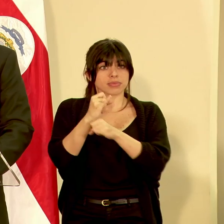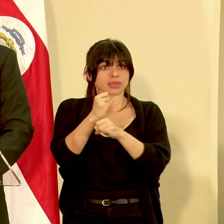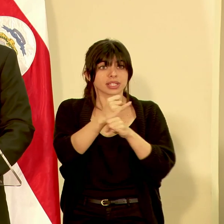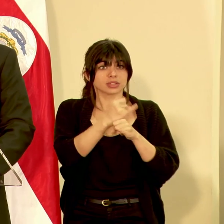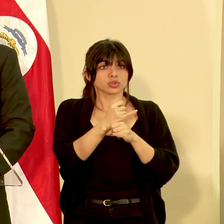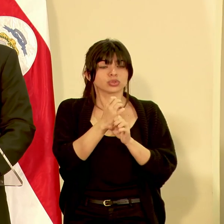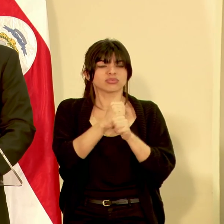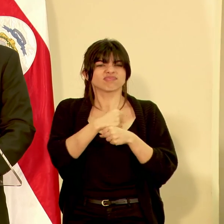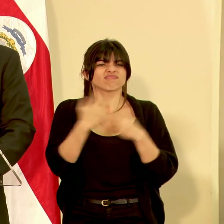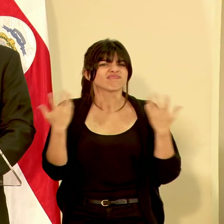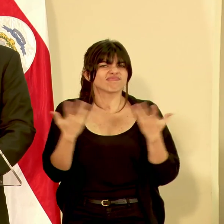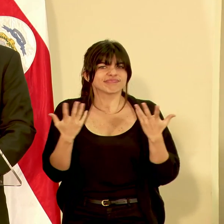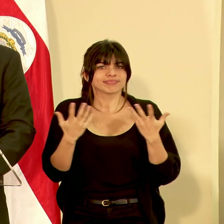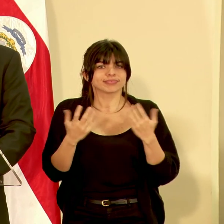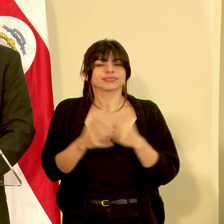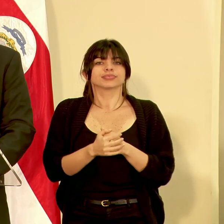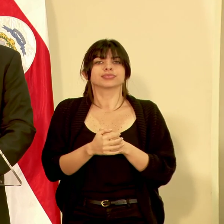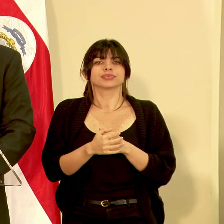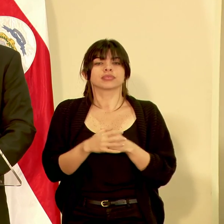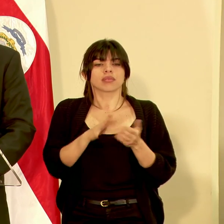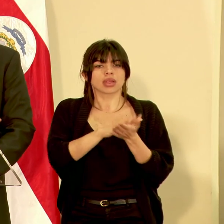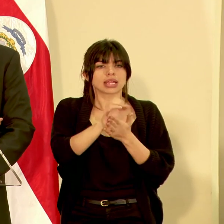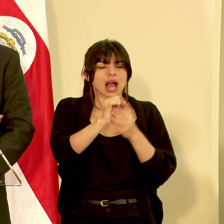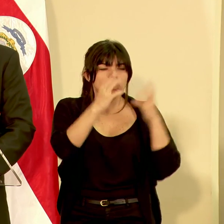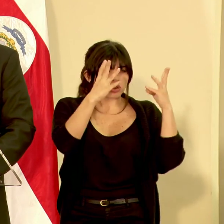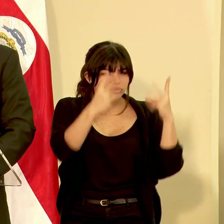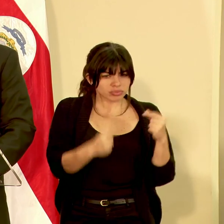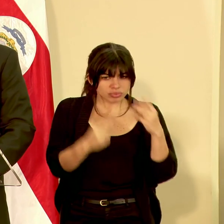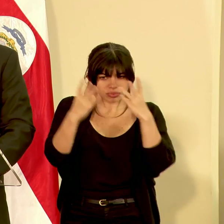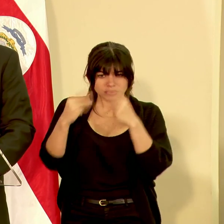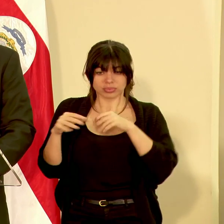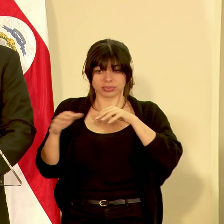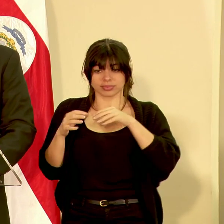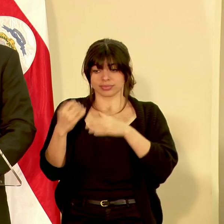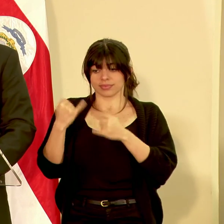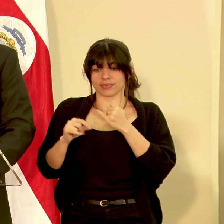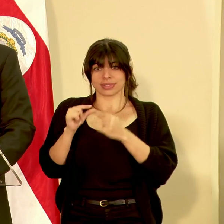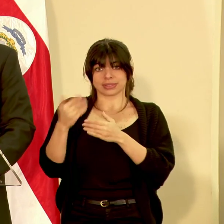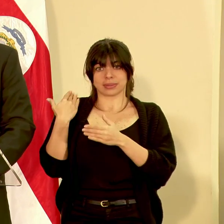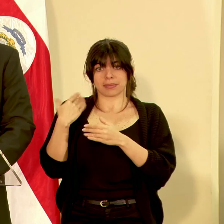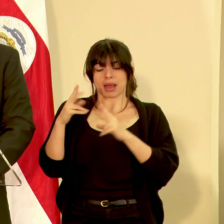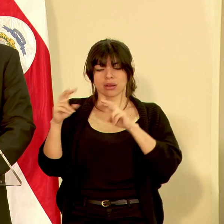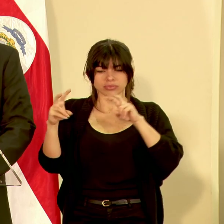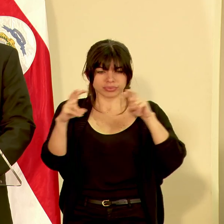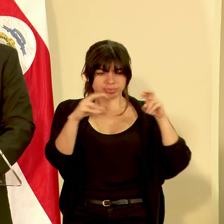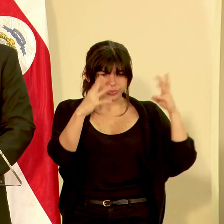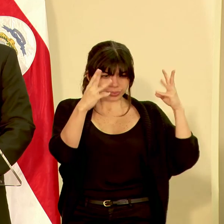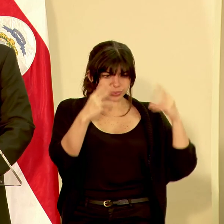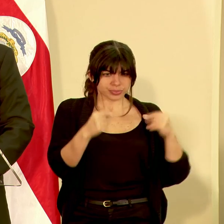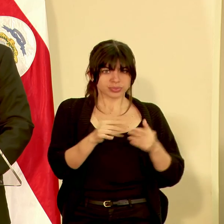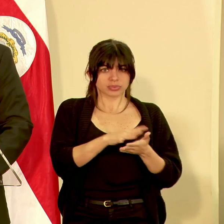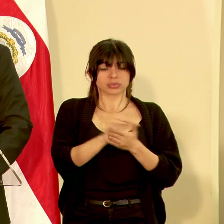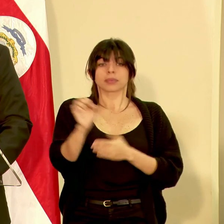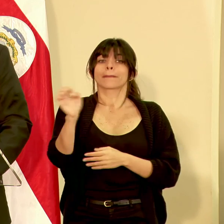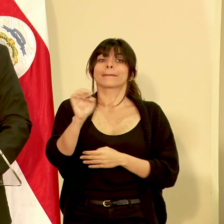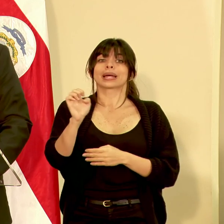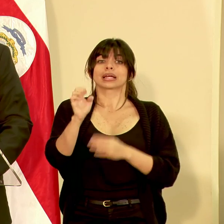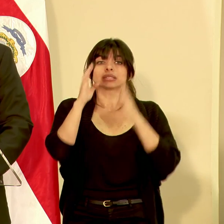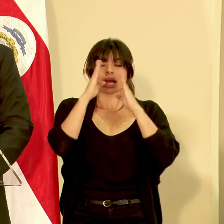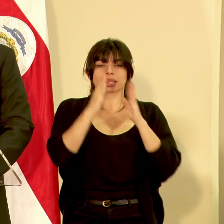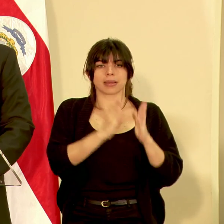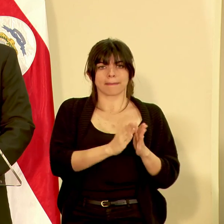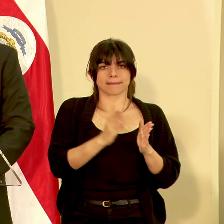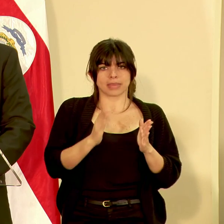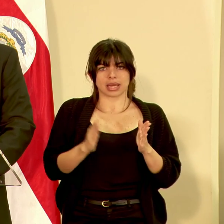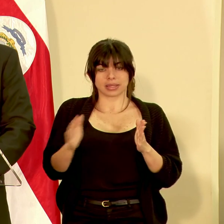están realizando el levantamiento de daños que ha generado la actividad del último fin de semana las emergencias se atienden por etapas